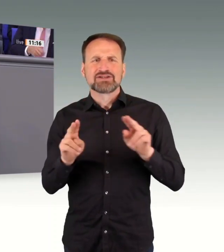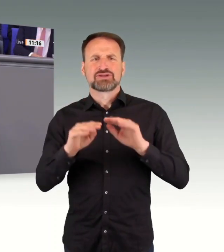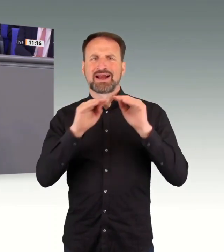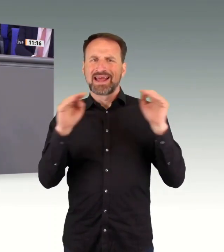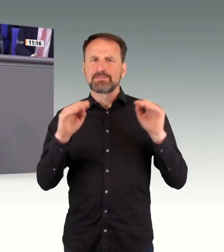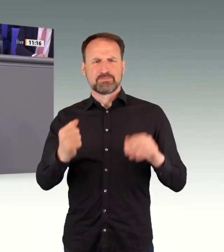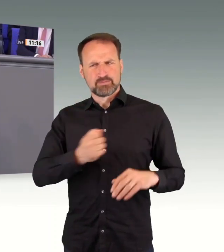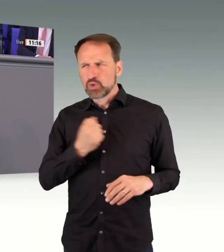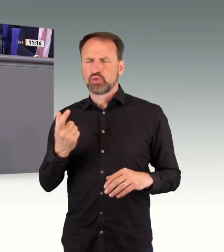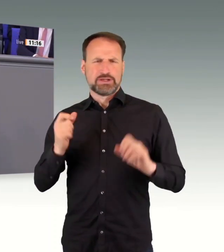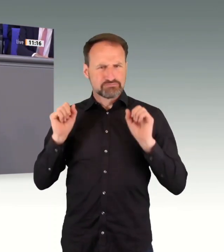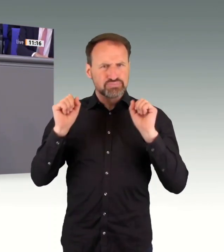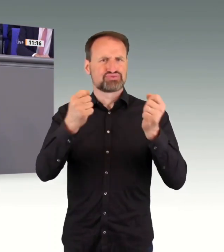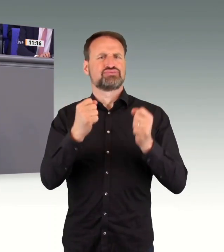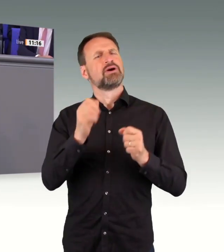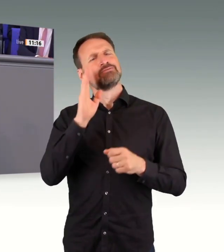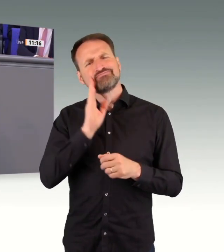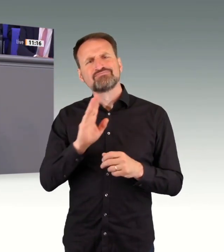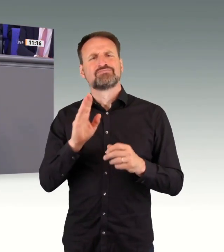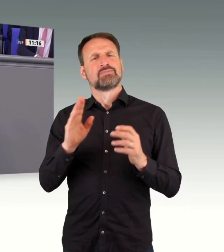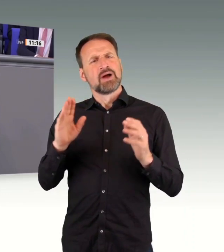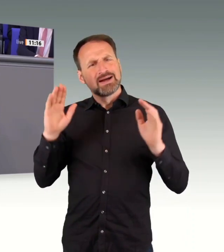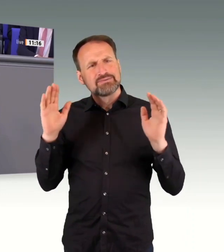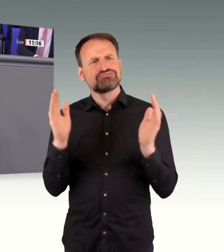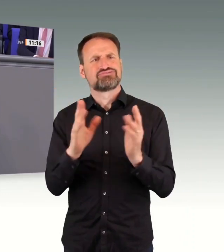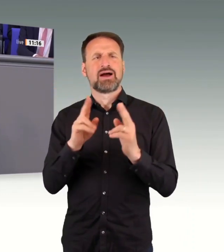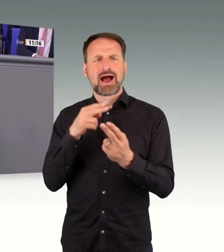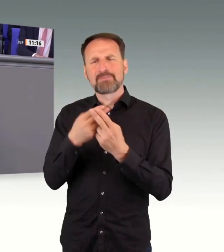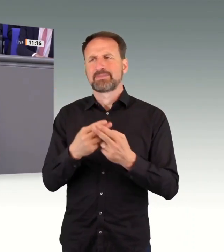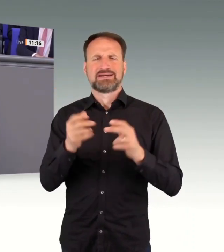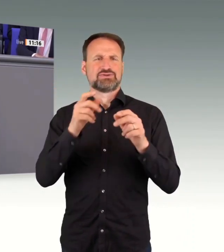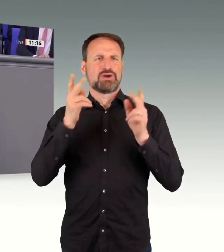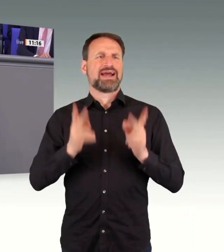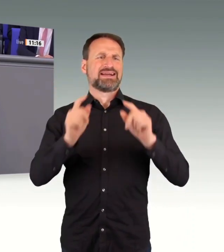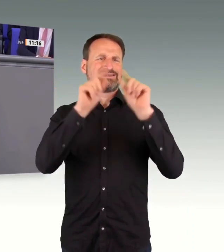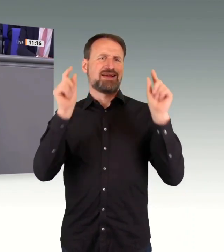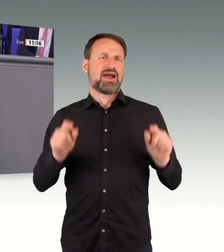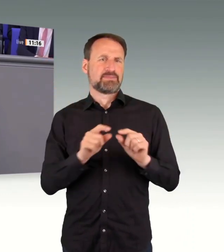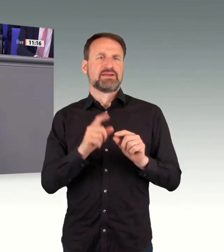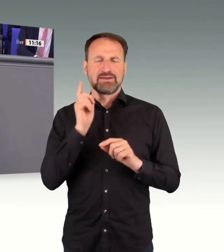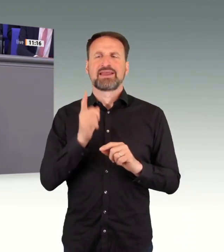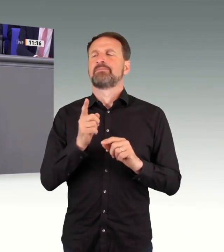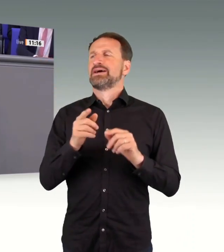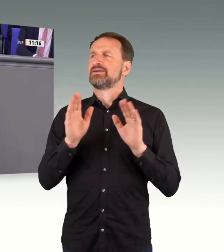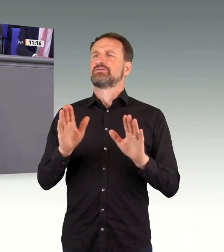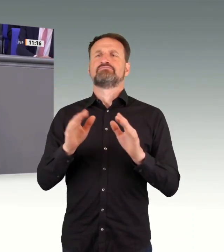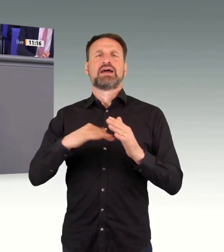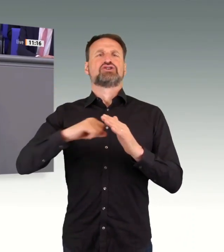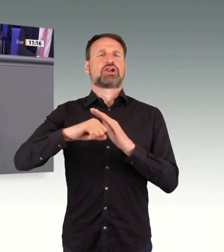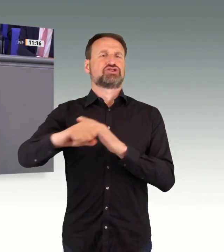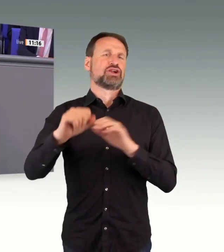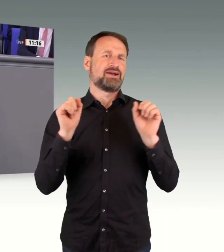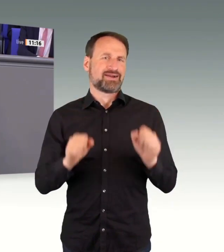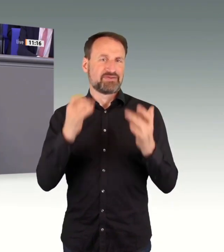Interesse an einer Verschlankung der Wege und Verkürzung der Verfahren haben. Also, es gibt viel zu tun. Untätigkeit seitens der